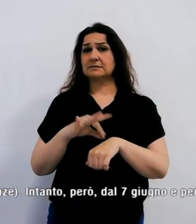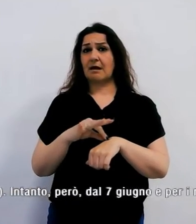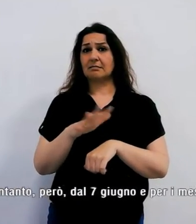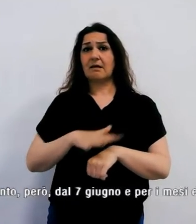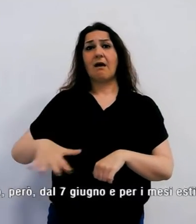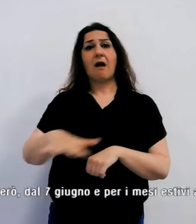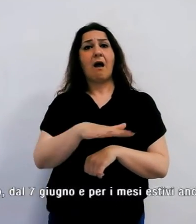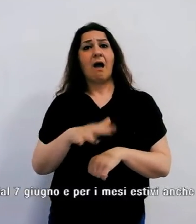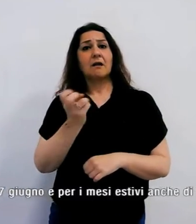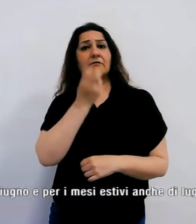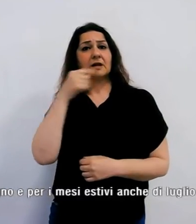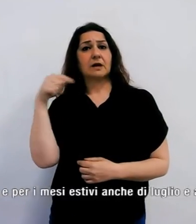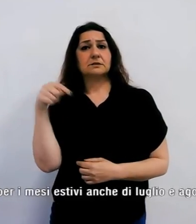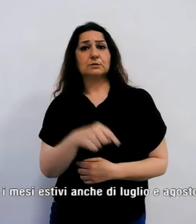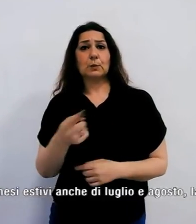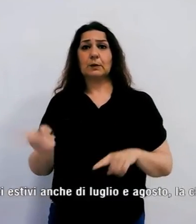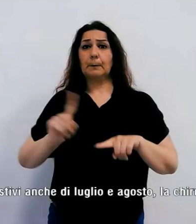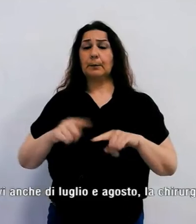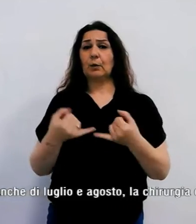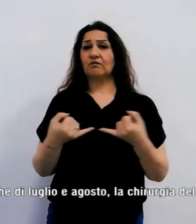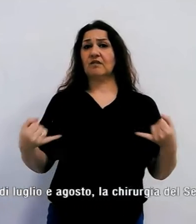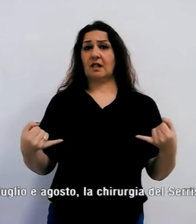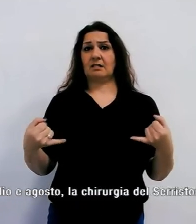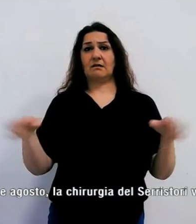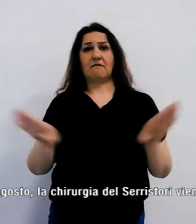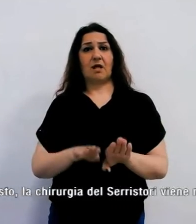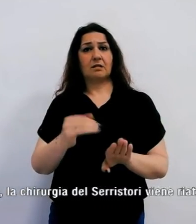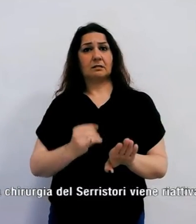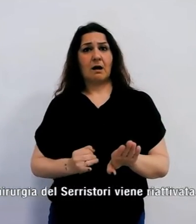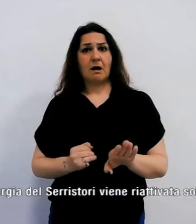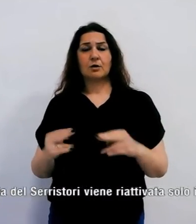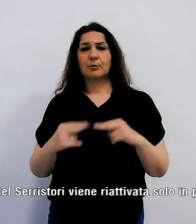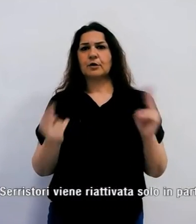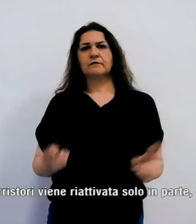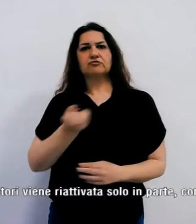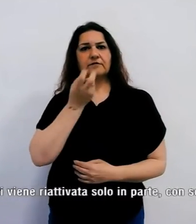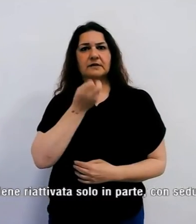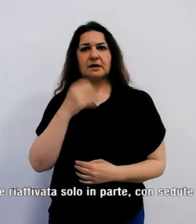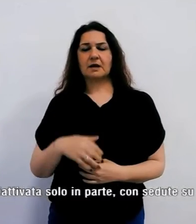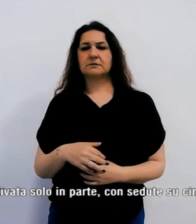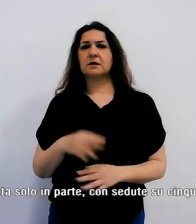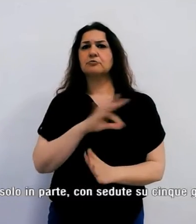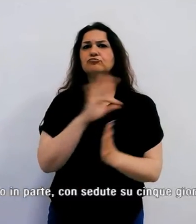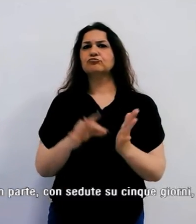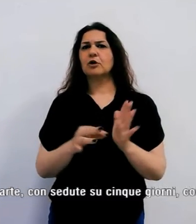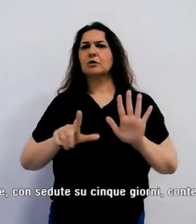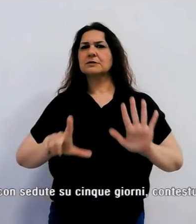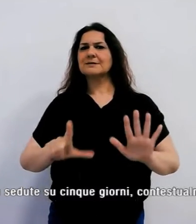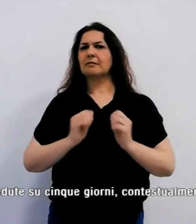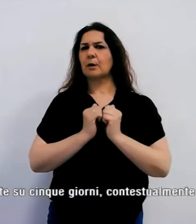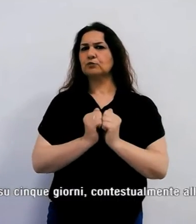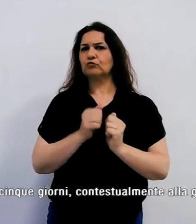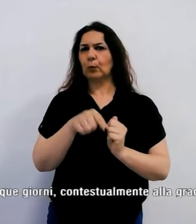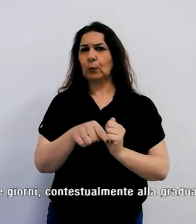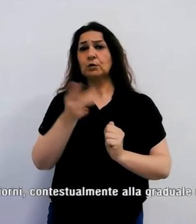-Valdarno, sempre in provincia di Firenze. Intanto, però, dal 7 di giugno e per i mesi estivi, anche di